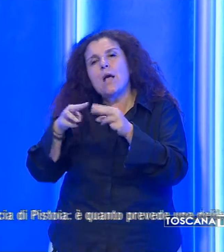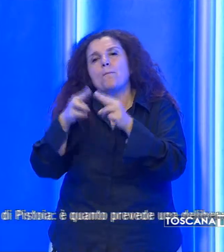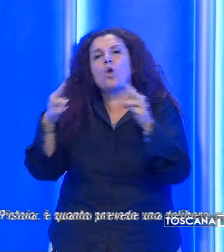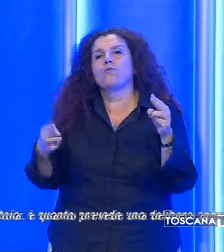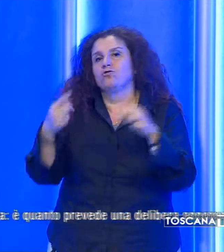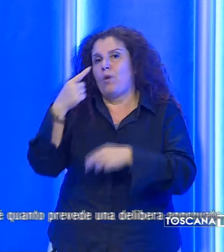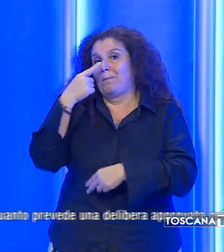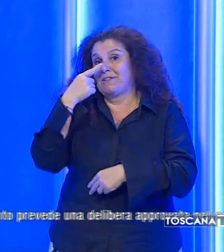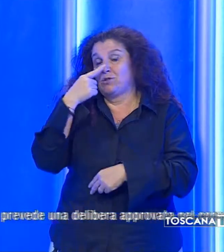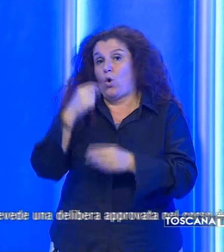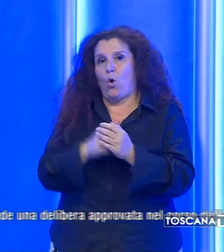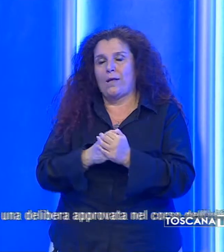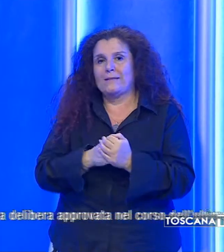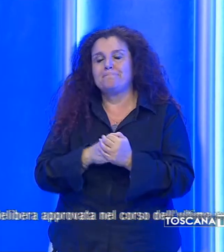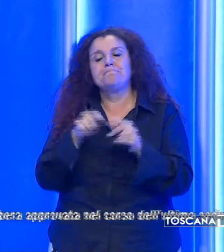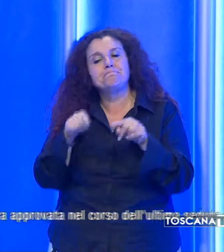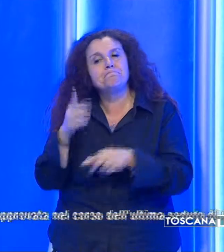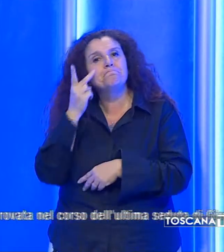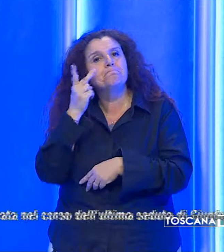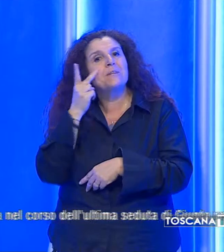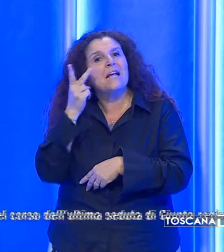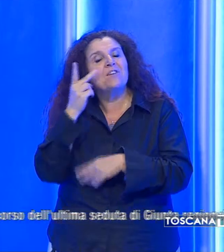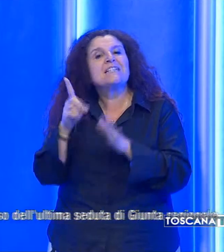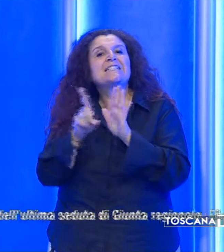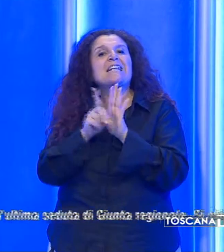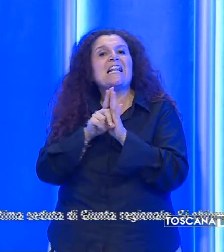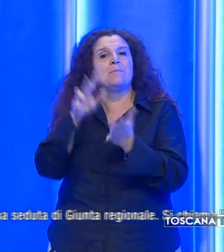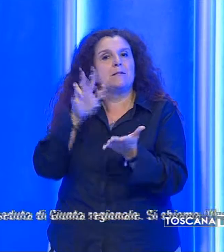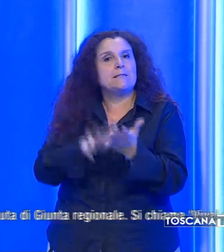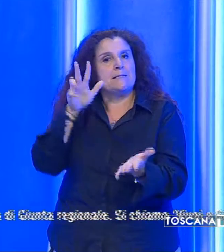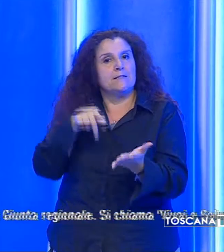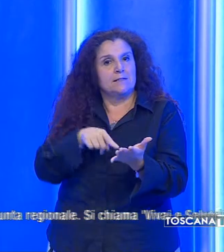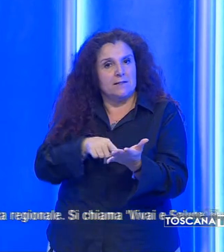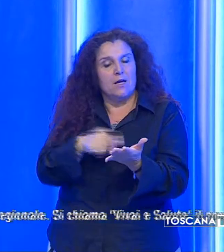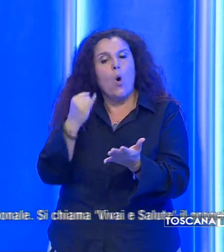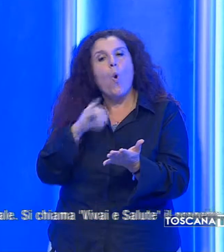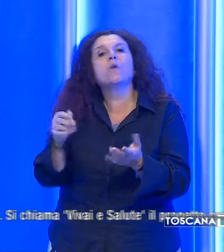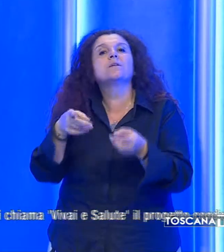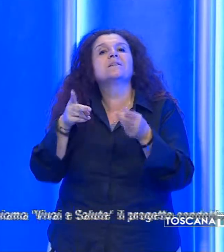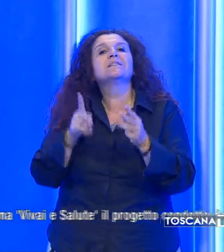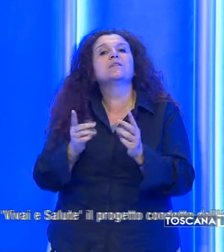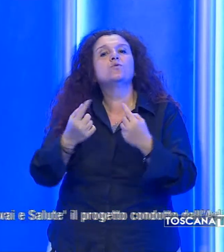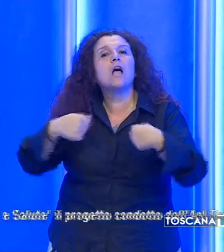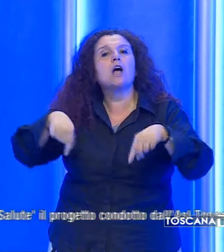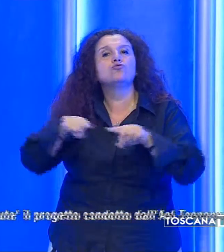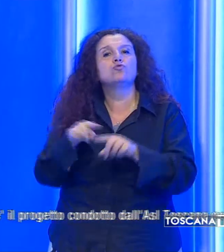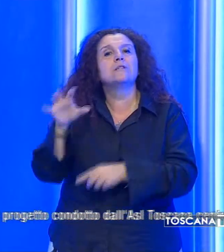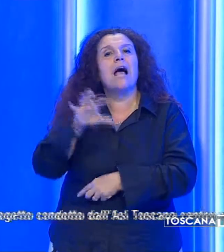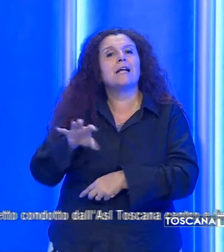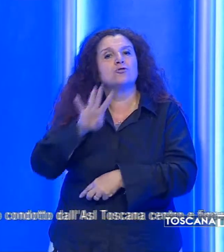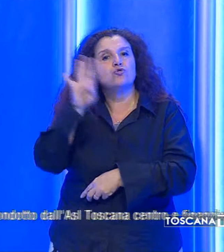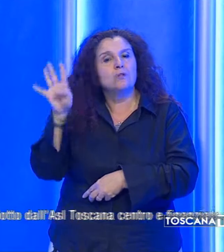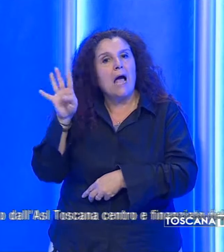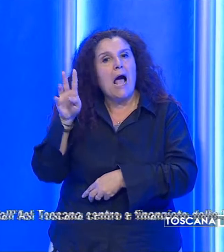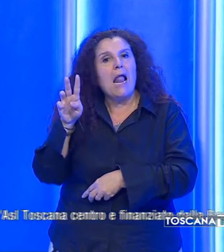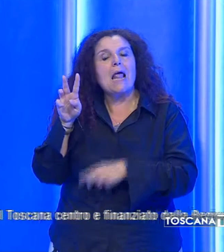Pistoia è quanto prevede una delibera approvata nel corso dell'ultima seduta di giunta regionale Si